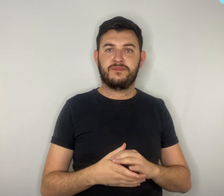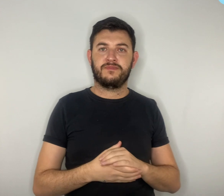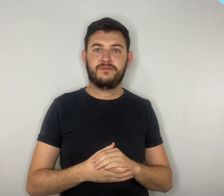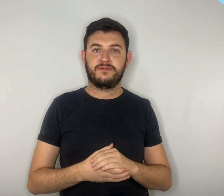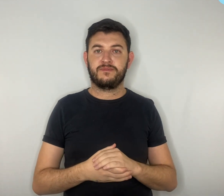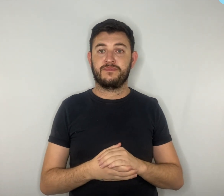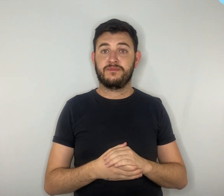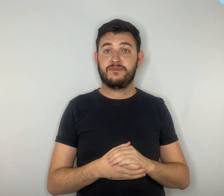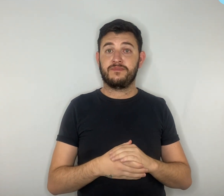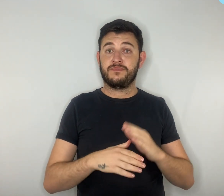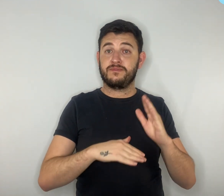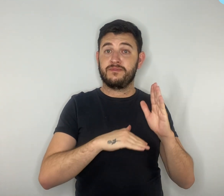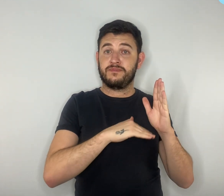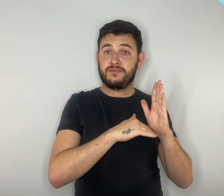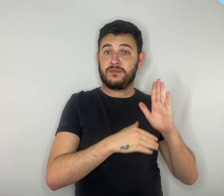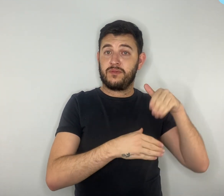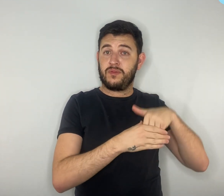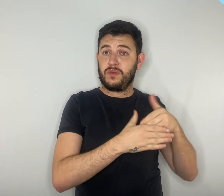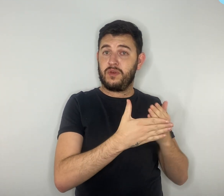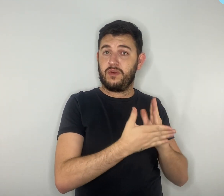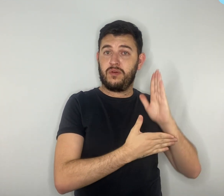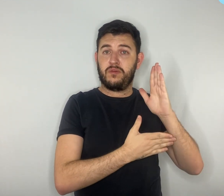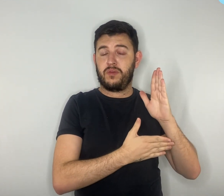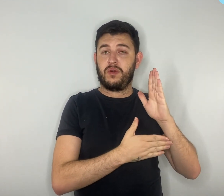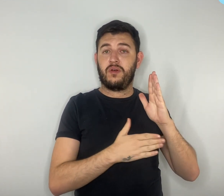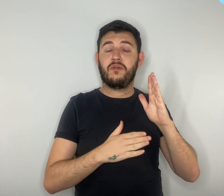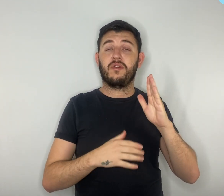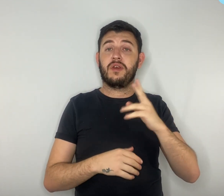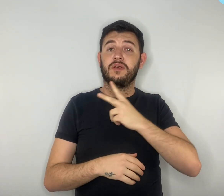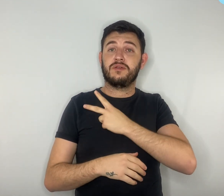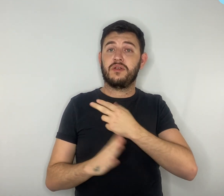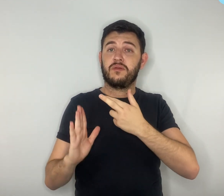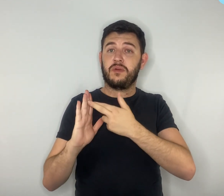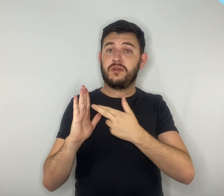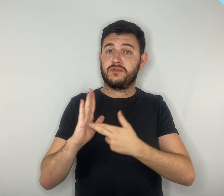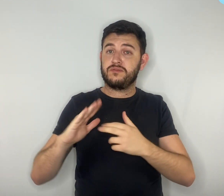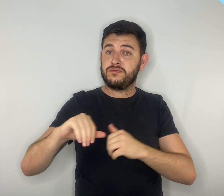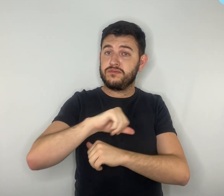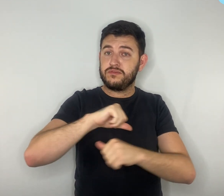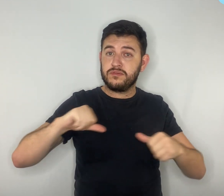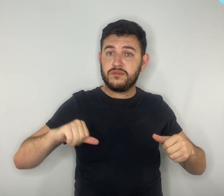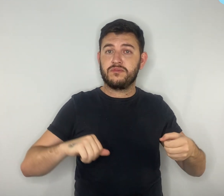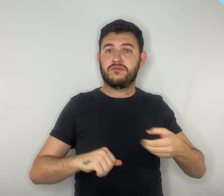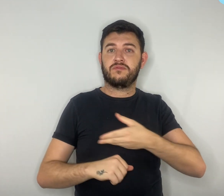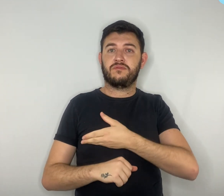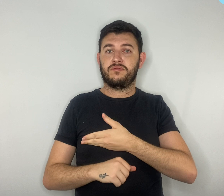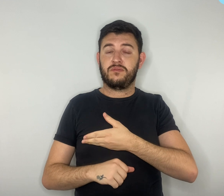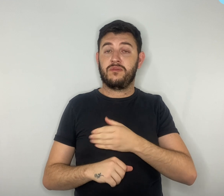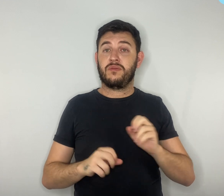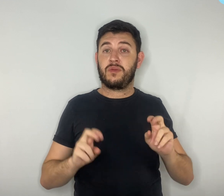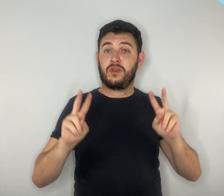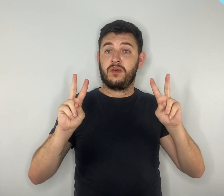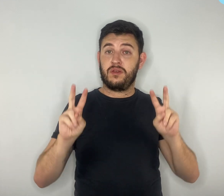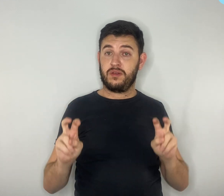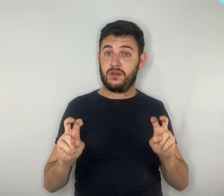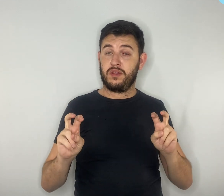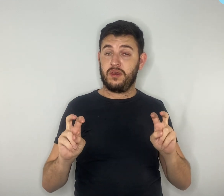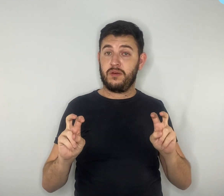Senado aprova nova reforma do ensino médio. Matéria volta para a Câmara. Em votação